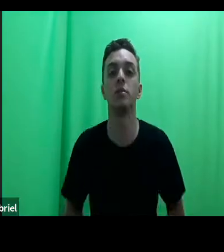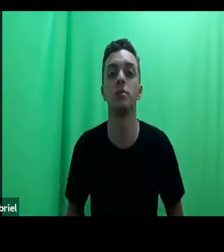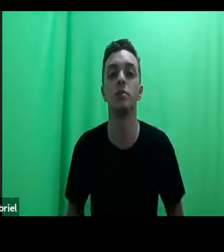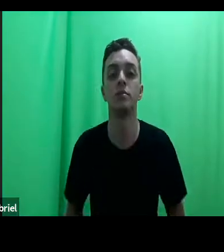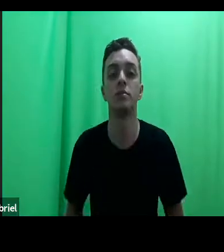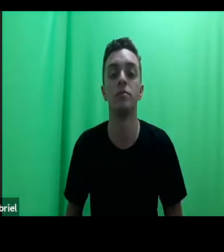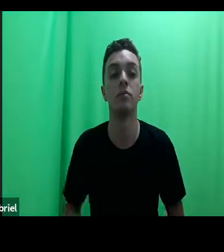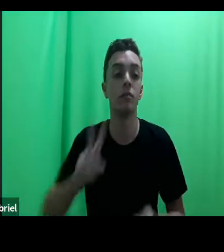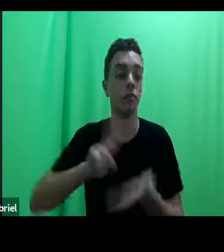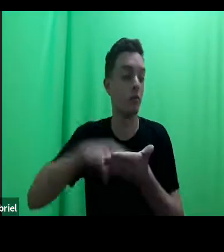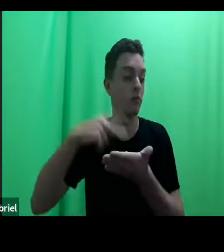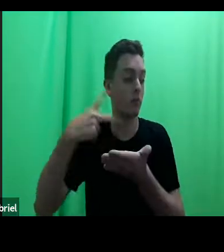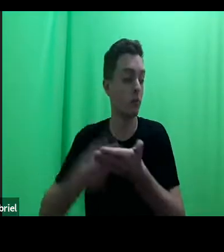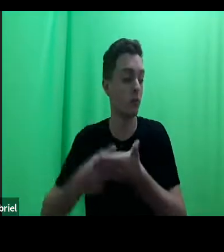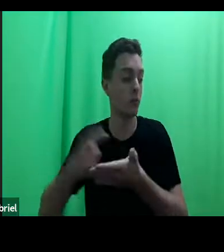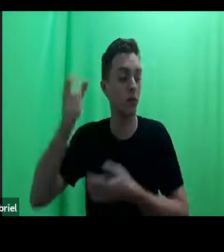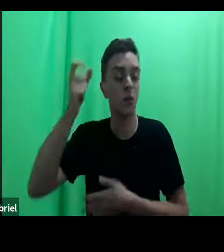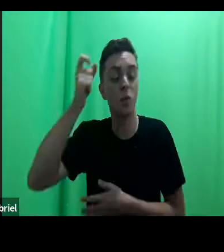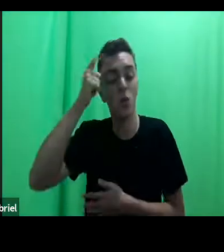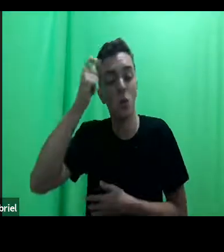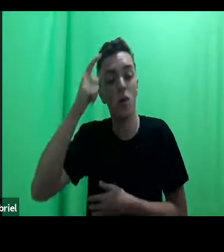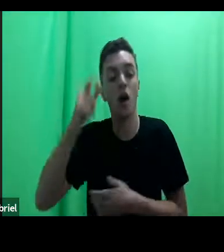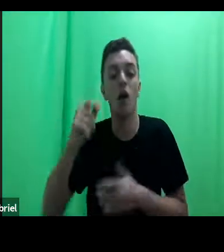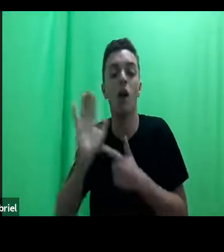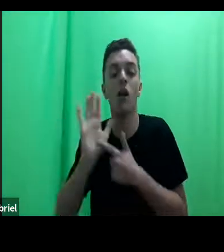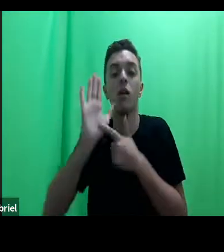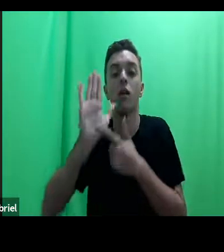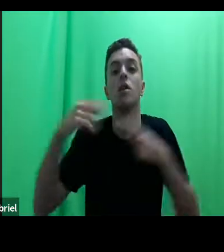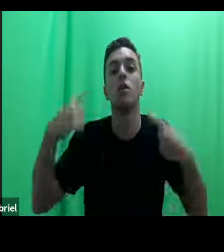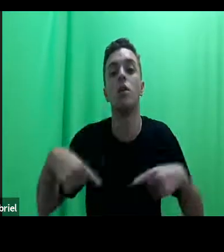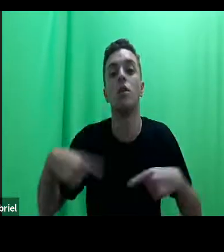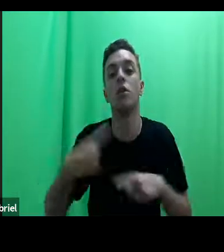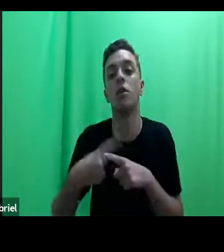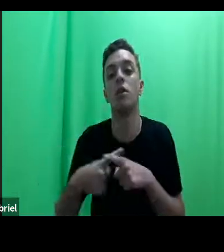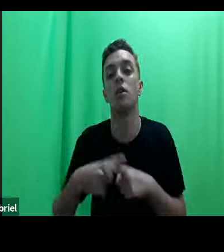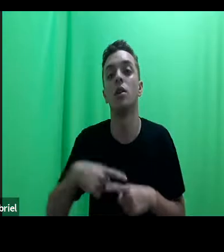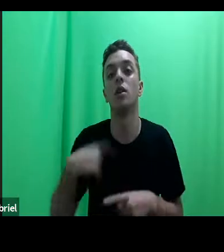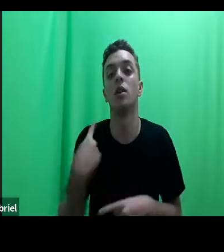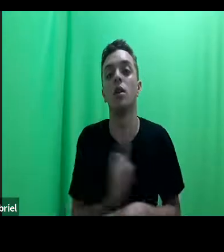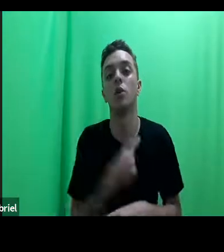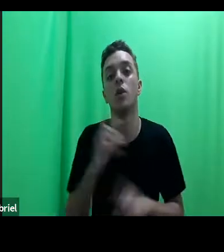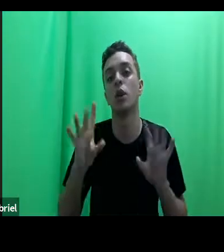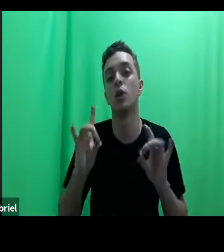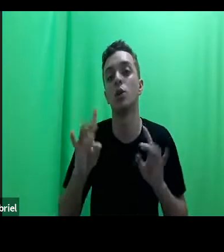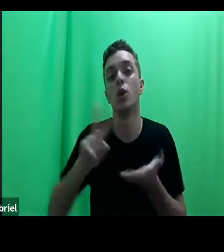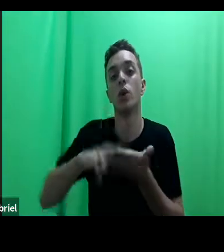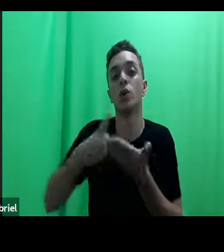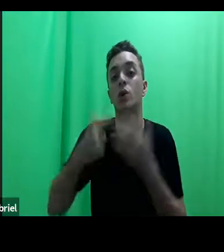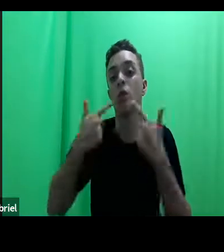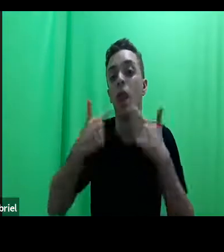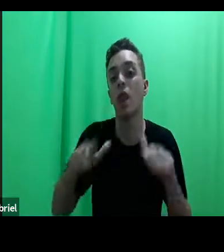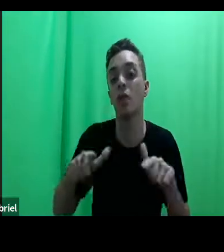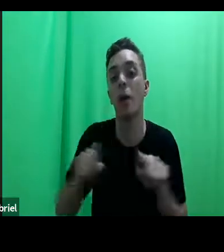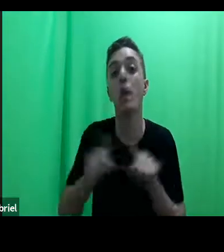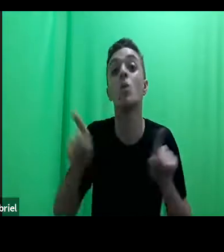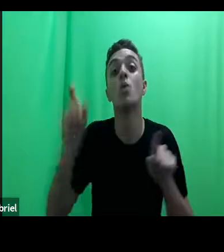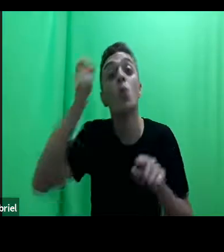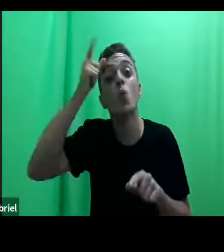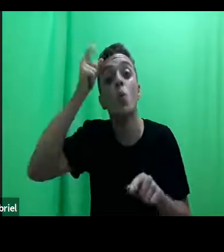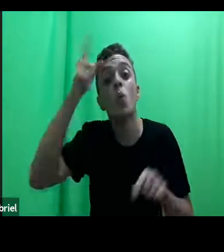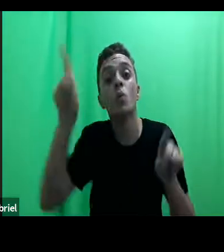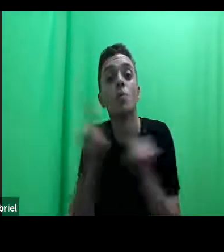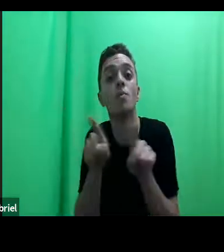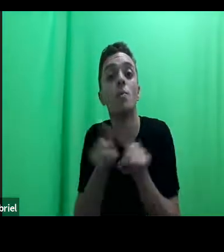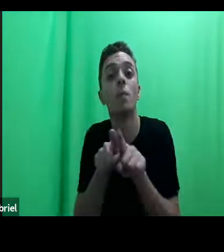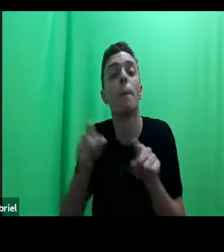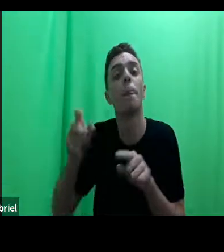também apresenta um desafio, porque não se trata apenas de uma tradução de línguas, e sim de culturas, e culturas de